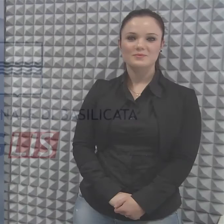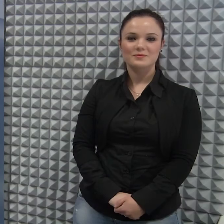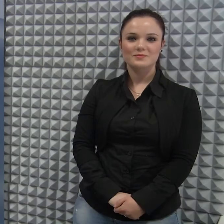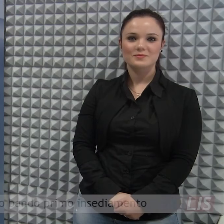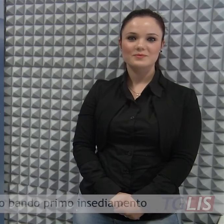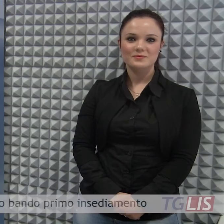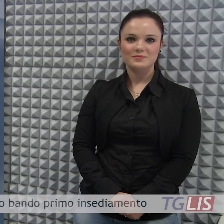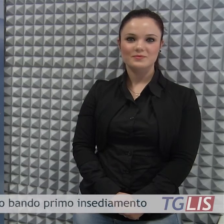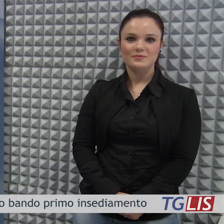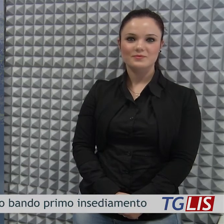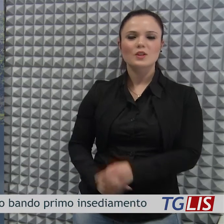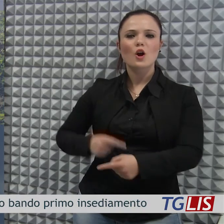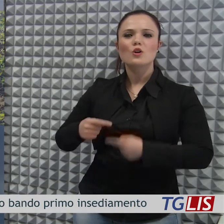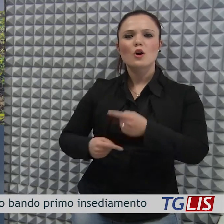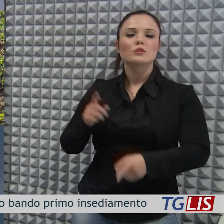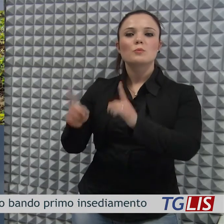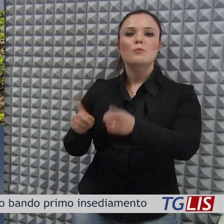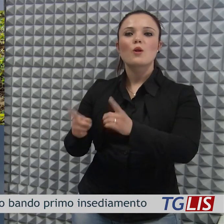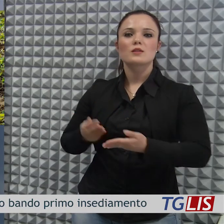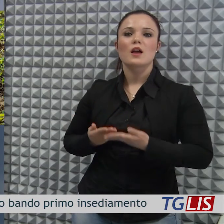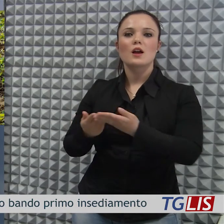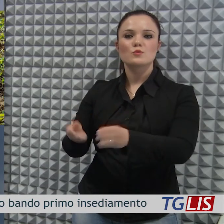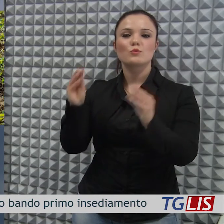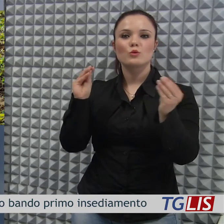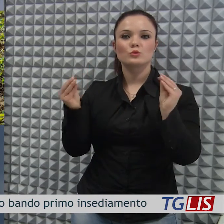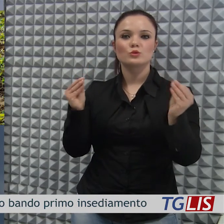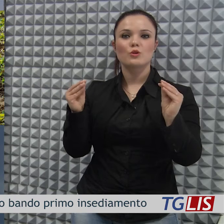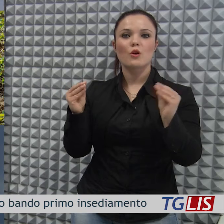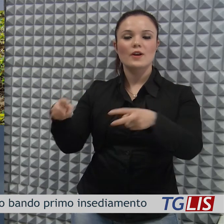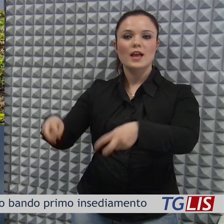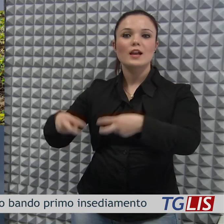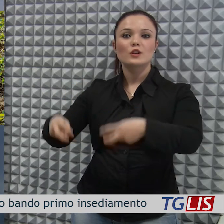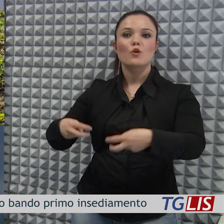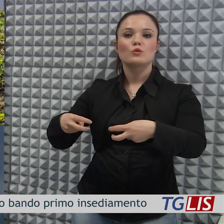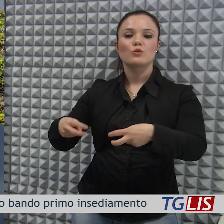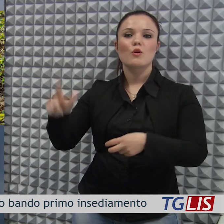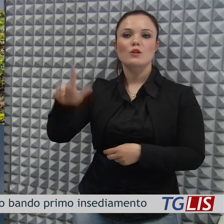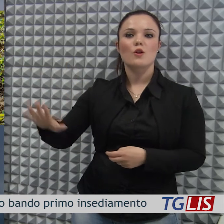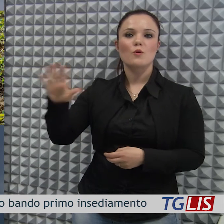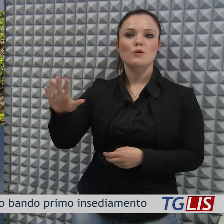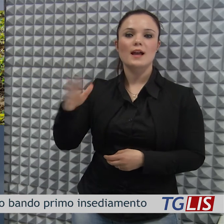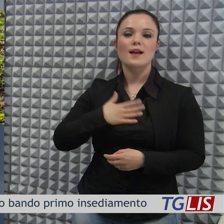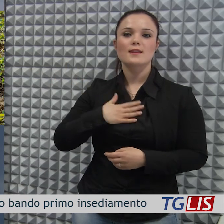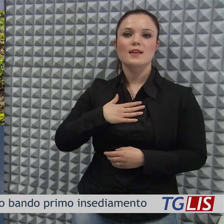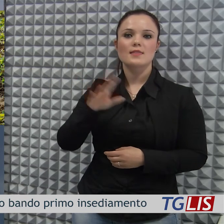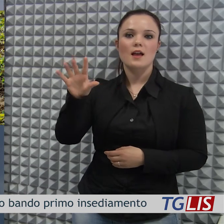Continuare la politica di aiuto ai giovani agricoltori lucani Under 40 per